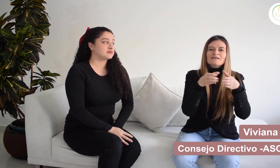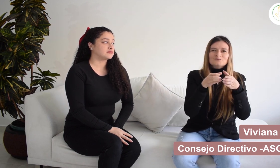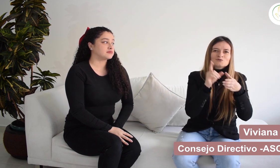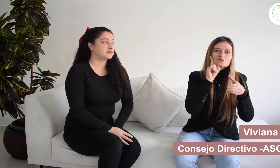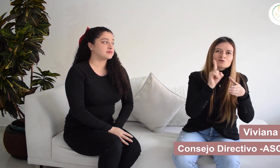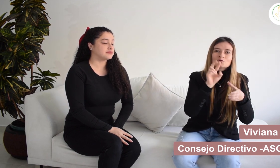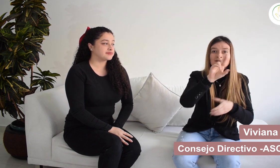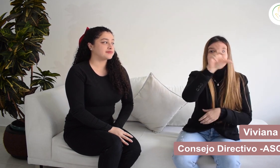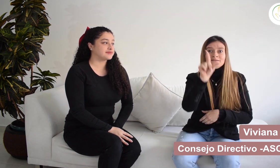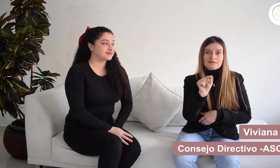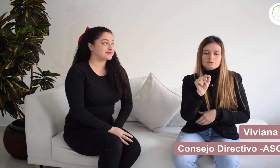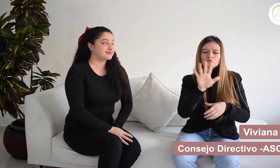Risaralda a su risa.